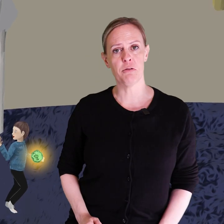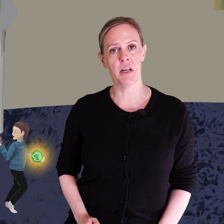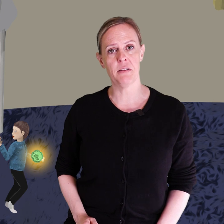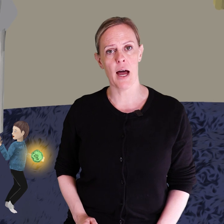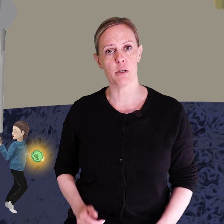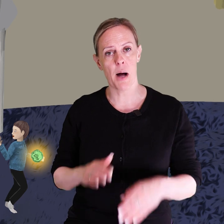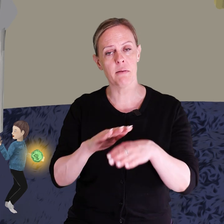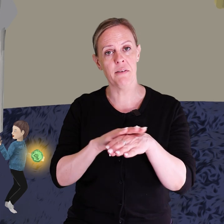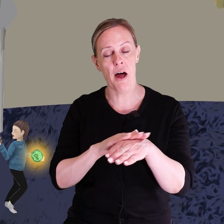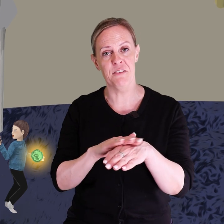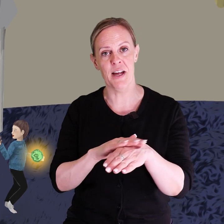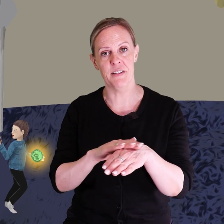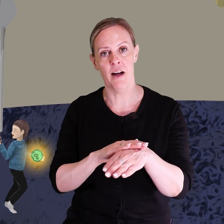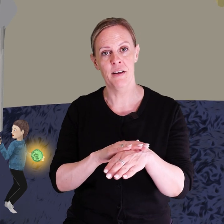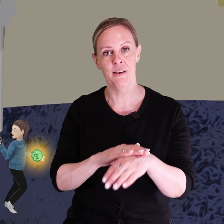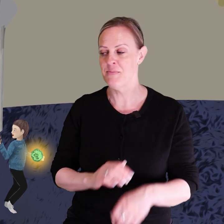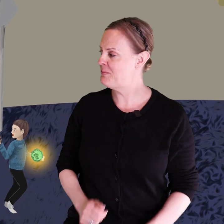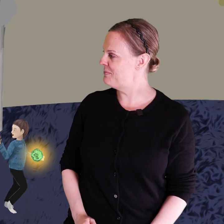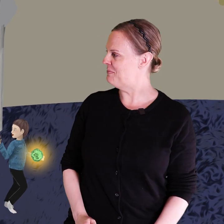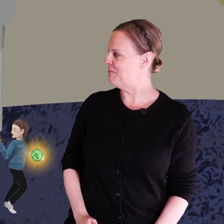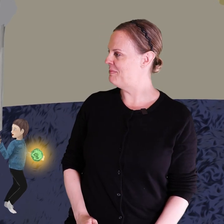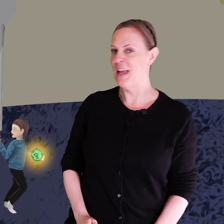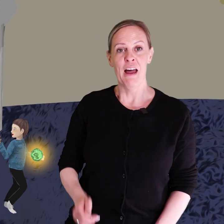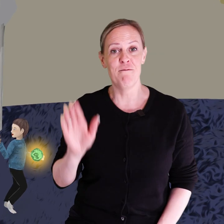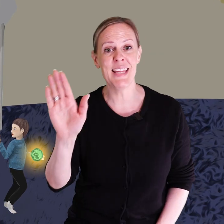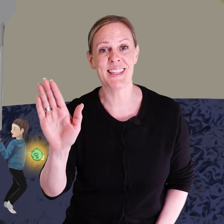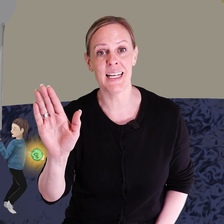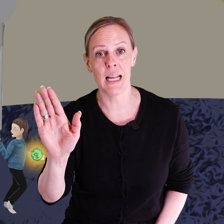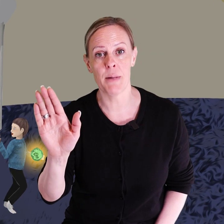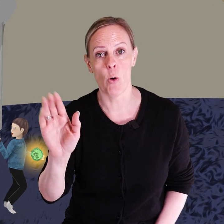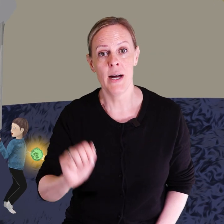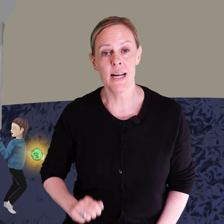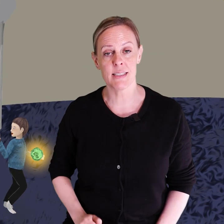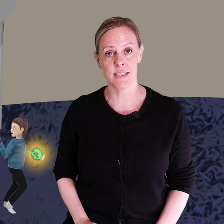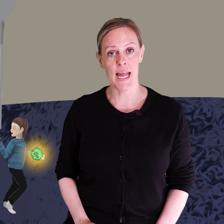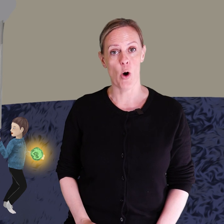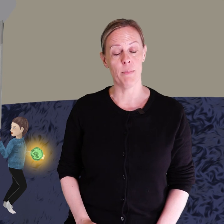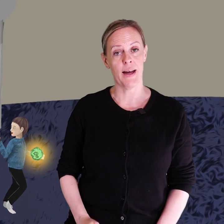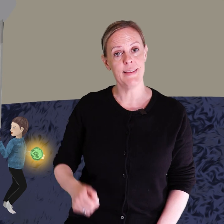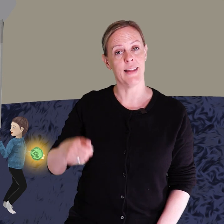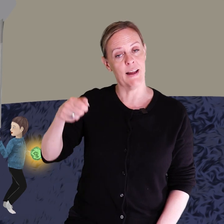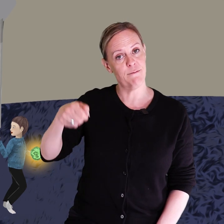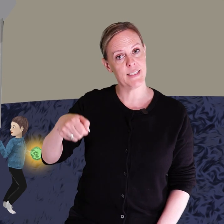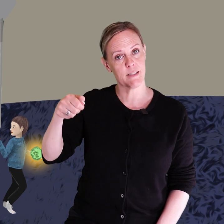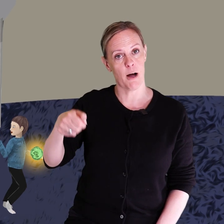någonting där som han kan använda. Hmm, vänta lilla Mjau. Jag ska se om jag hittar en väska.